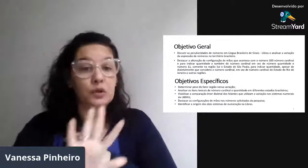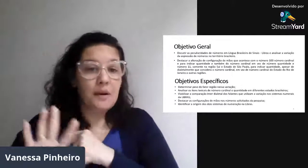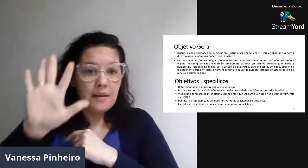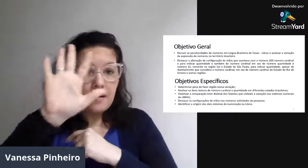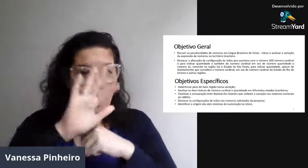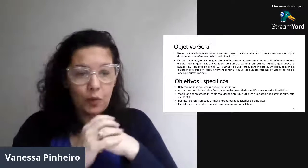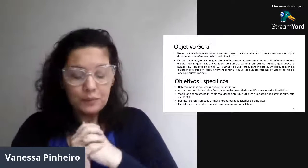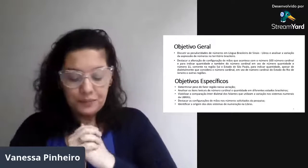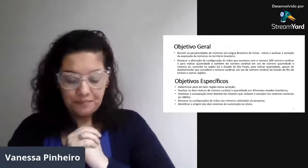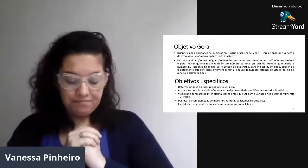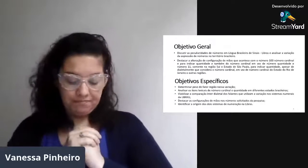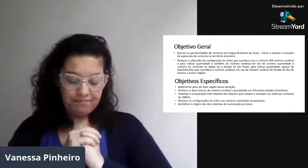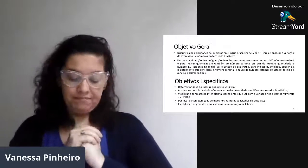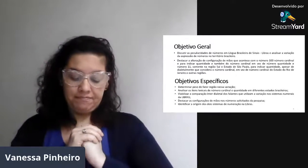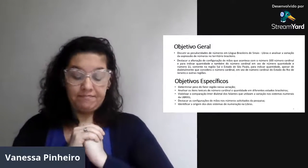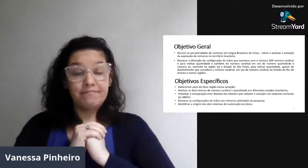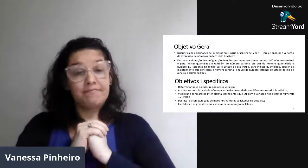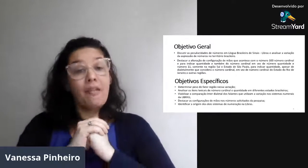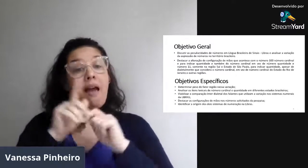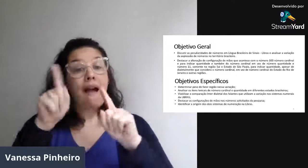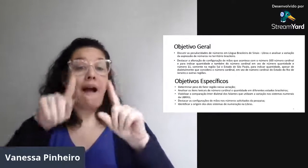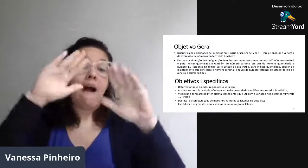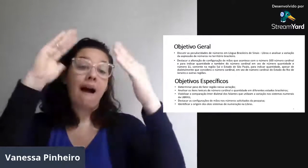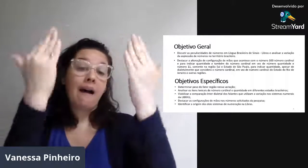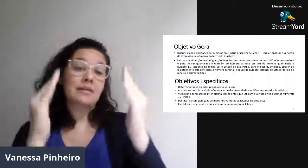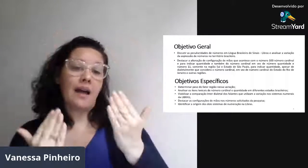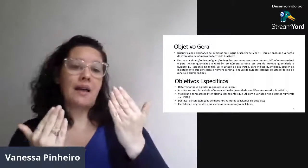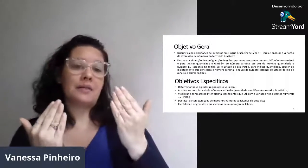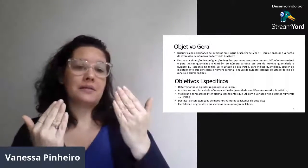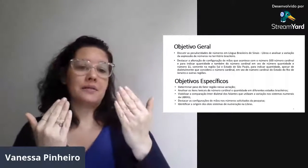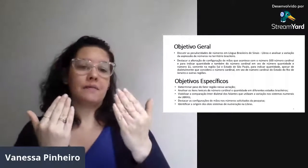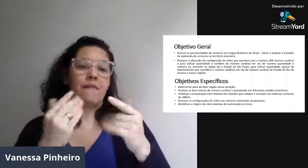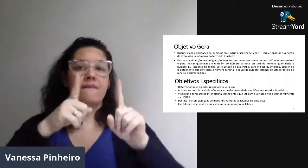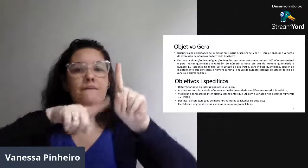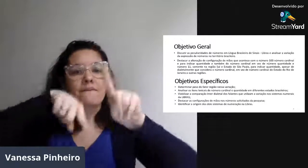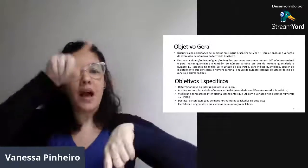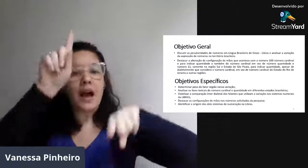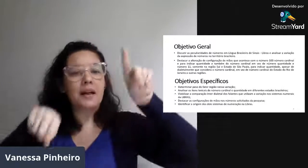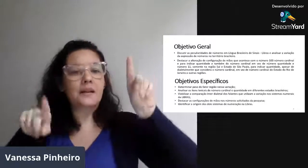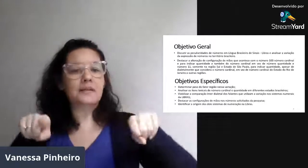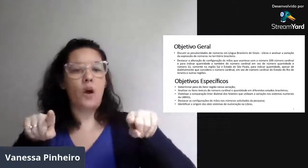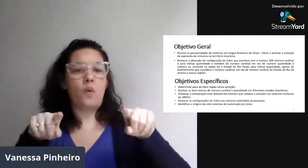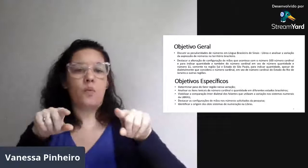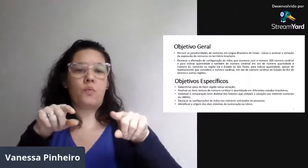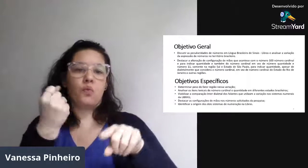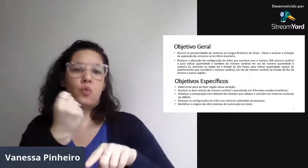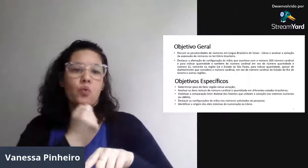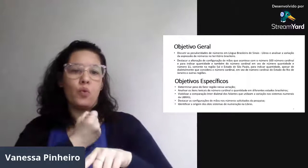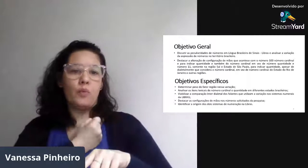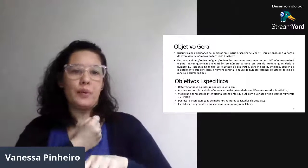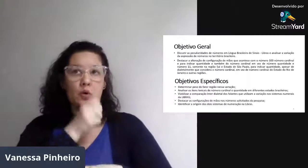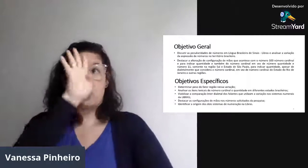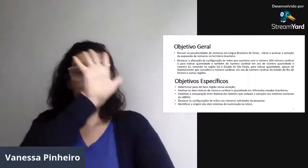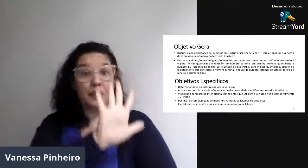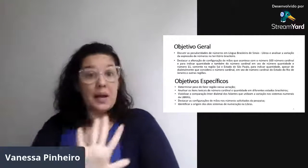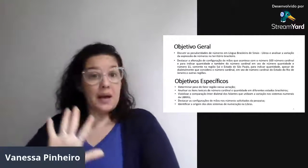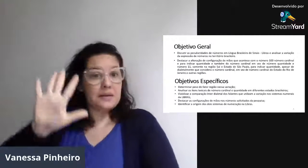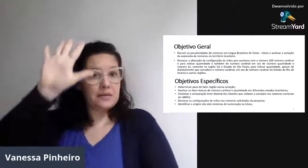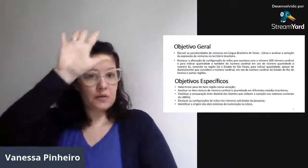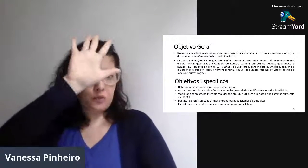Então, objetivo geral é analisar as variações de numerais